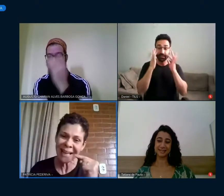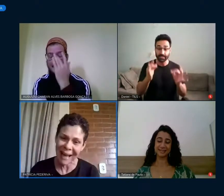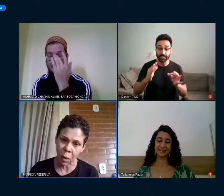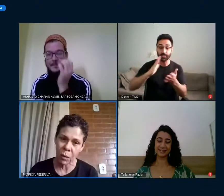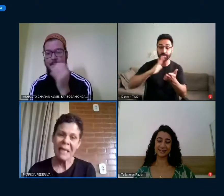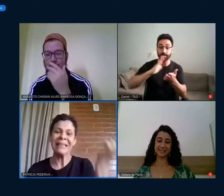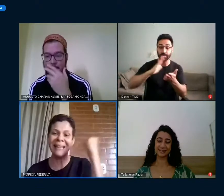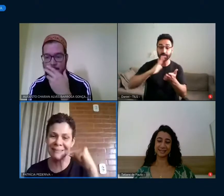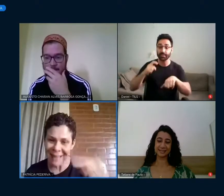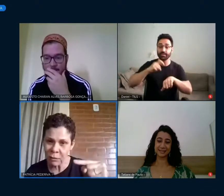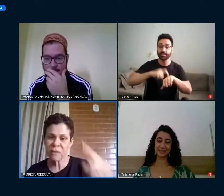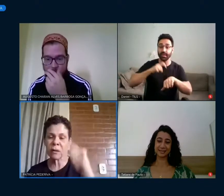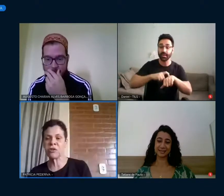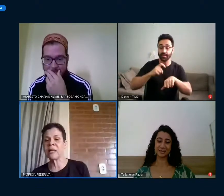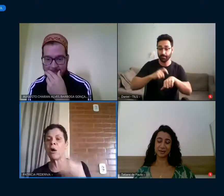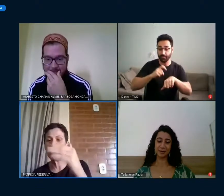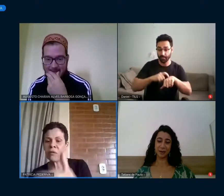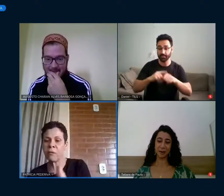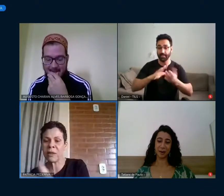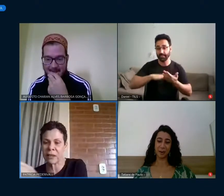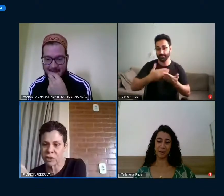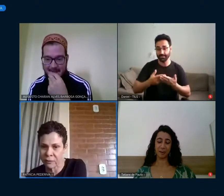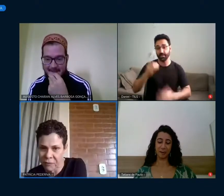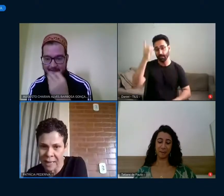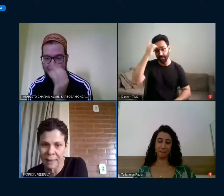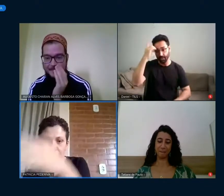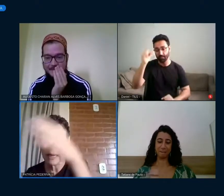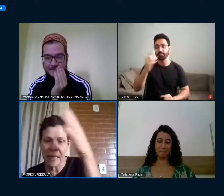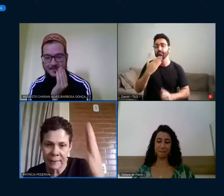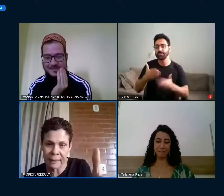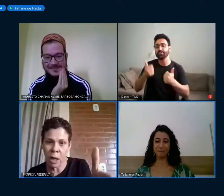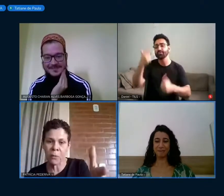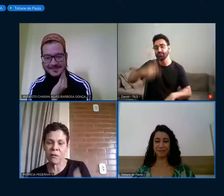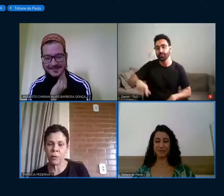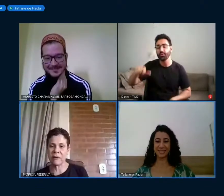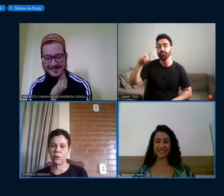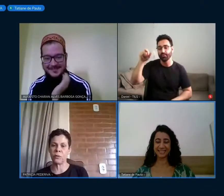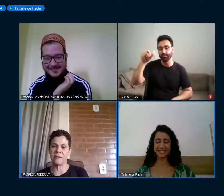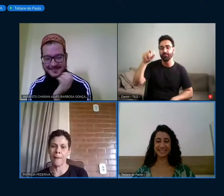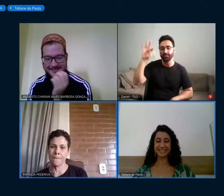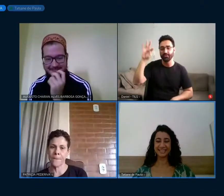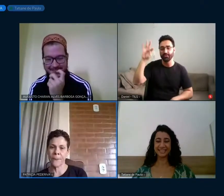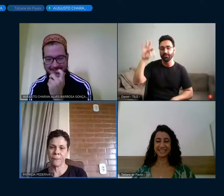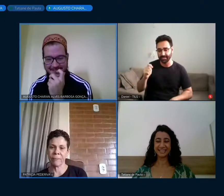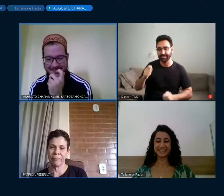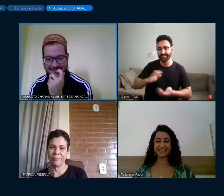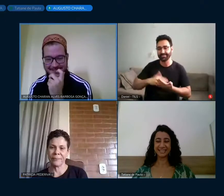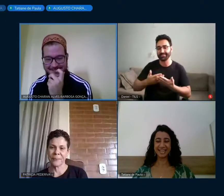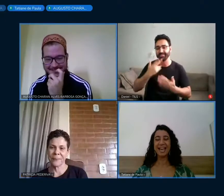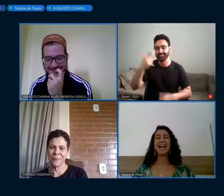tempo musical da tradução de Daniel. Por favor, Tatiana, fale, e Daniel, favor, traduz.